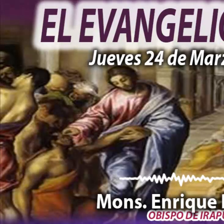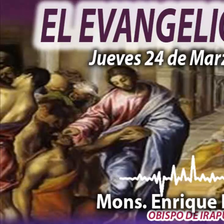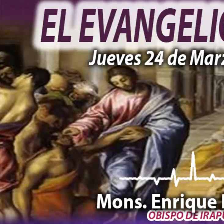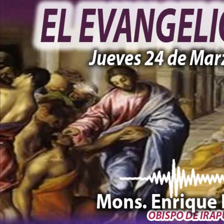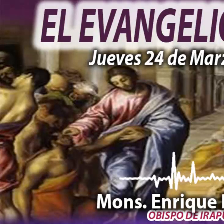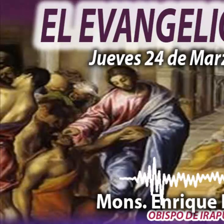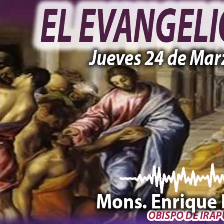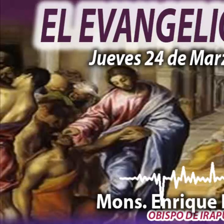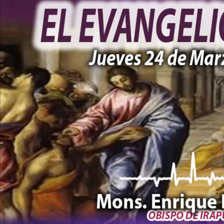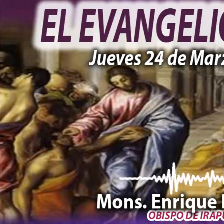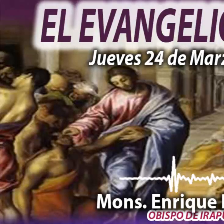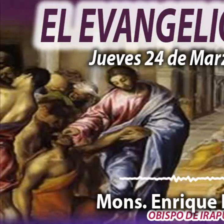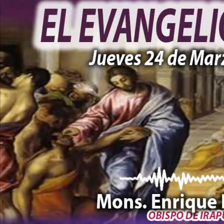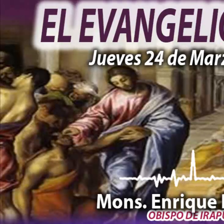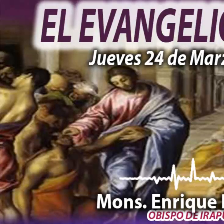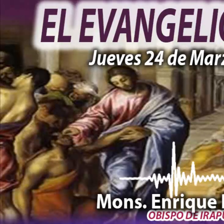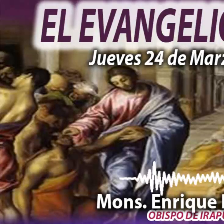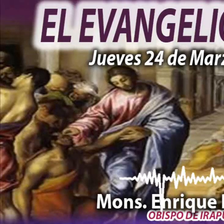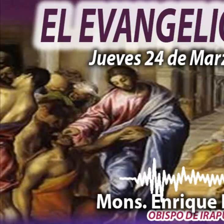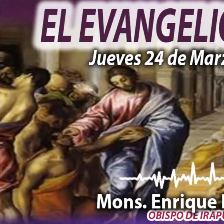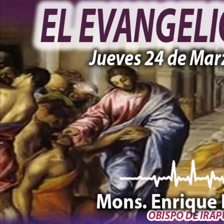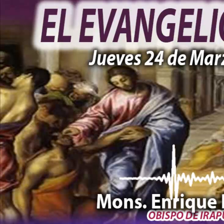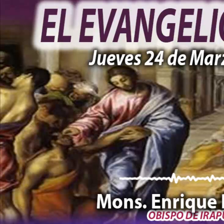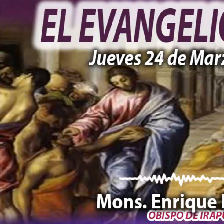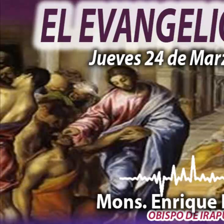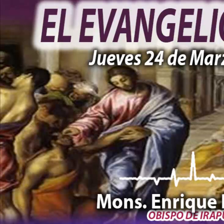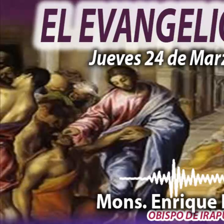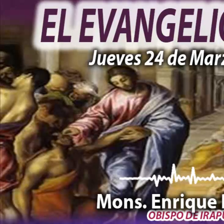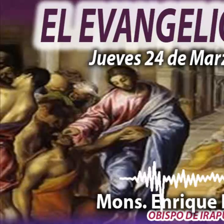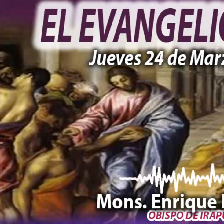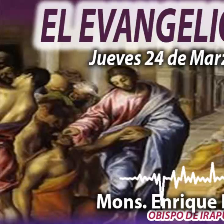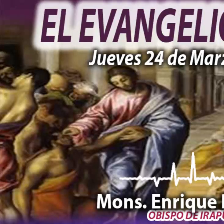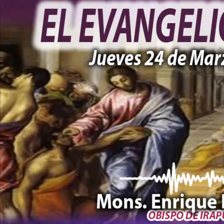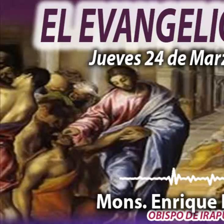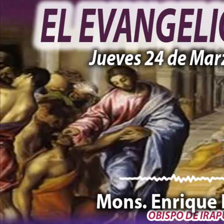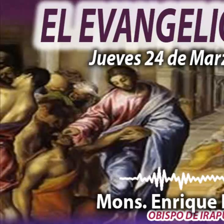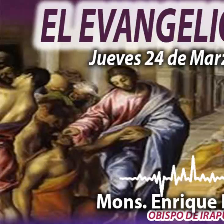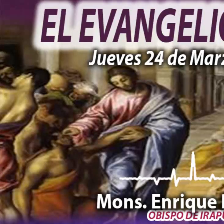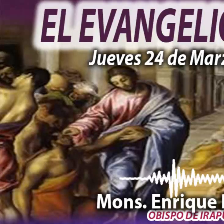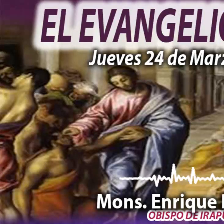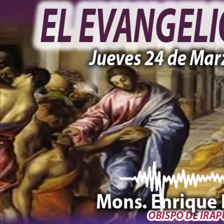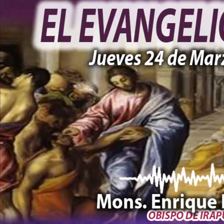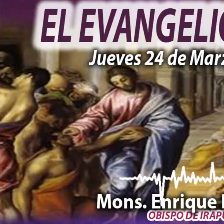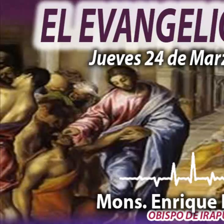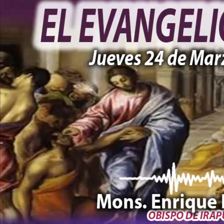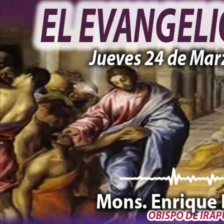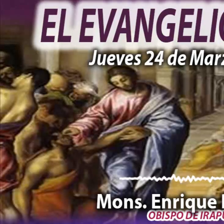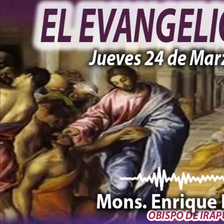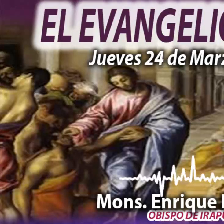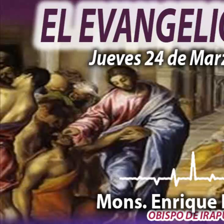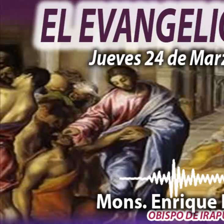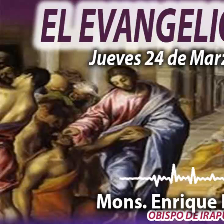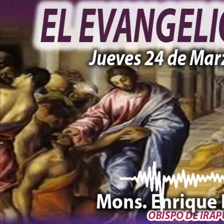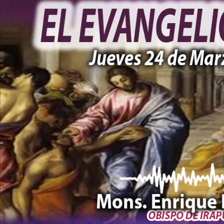El Evangelio del Día, en voz de Monseñor Enrique Díaz, a través de Radio María, Voz de